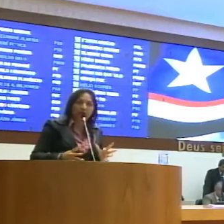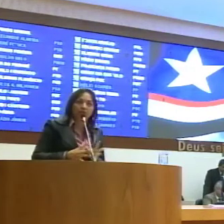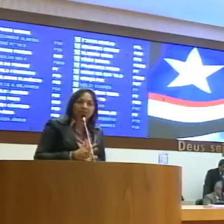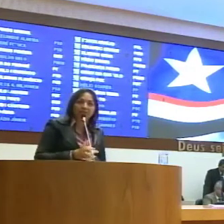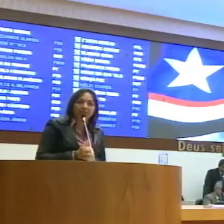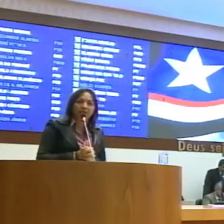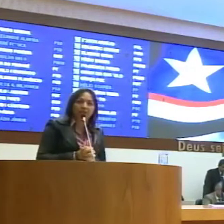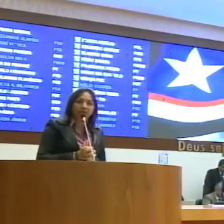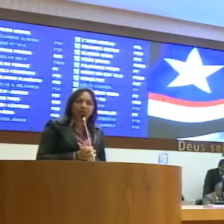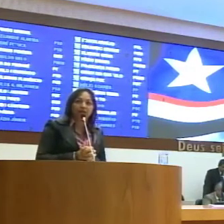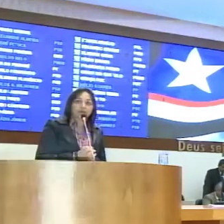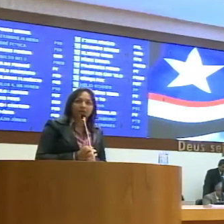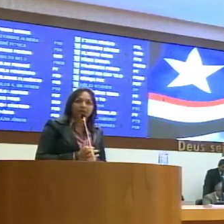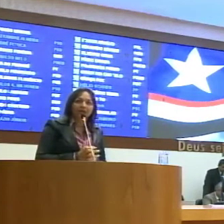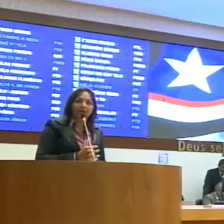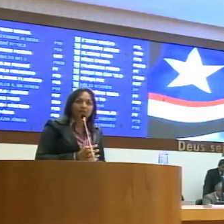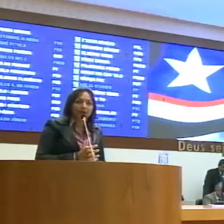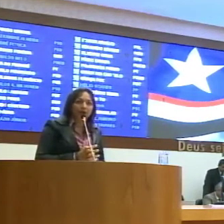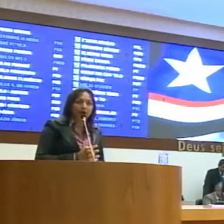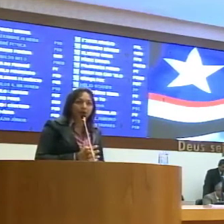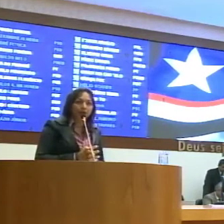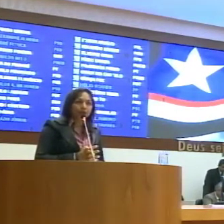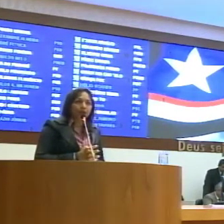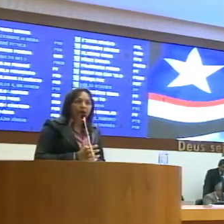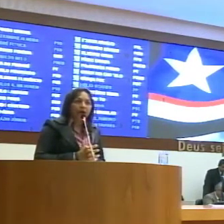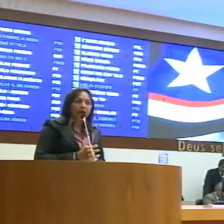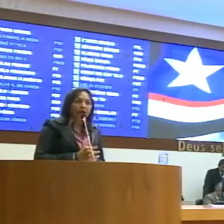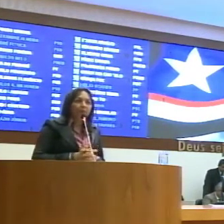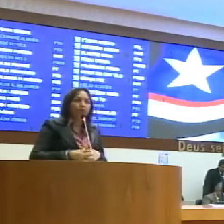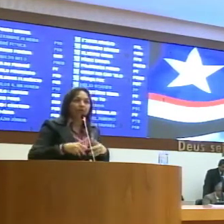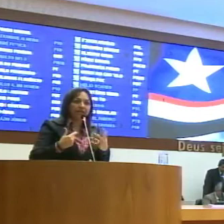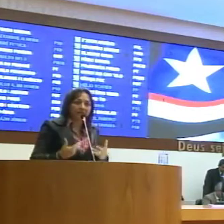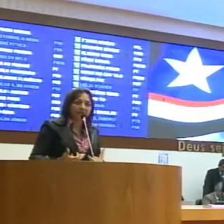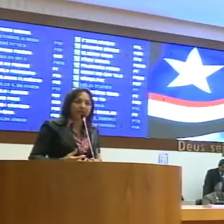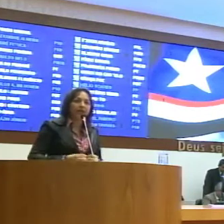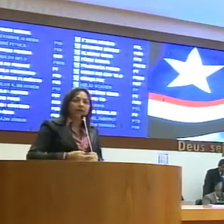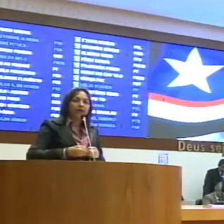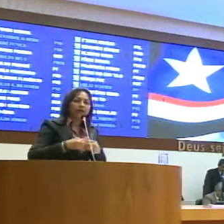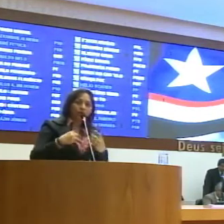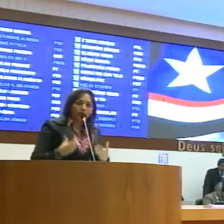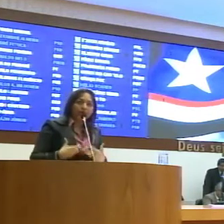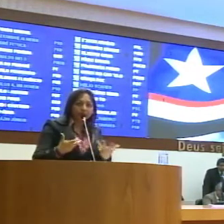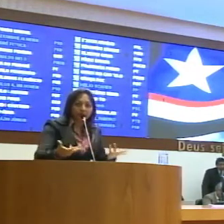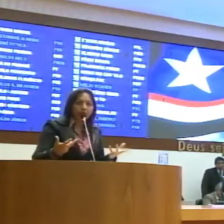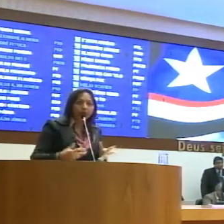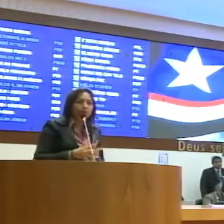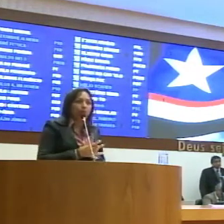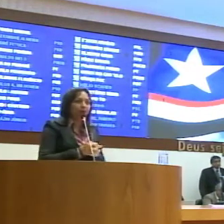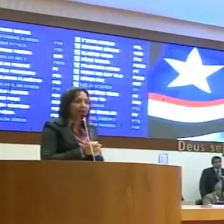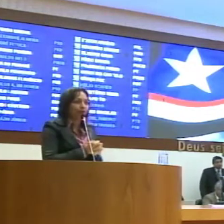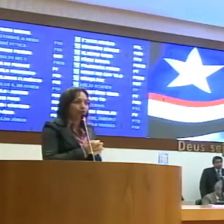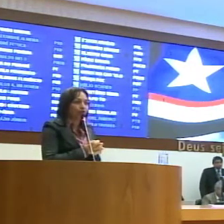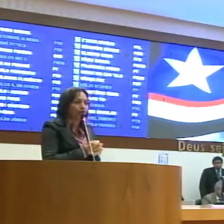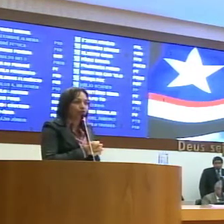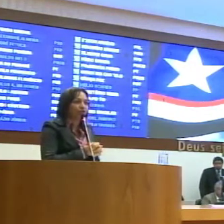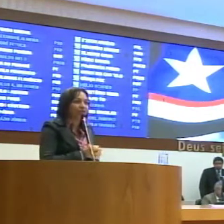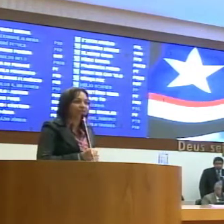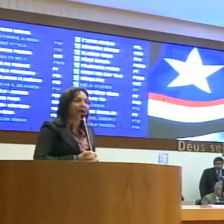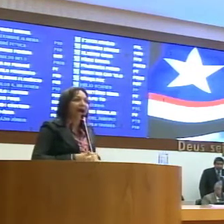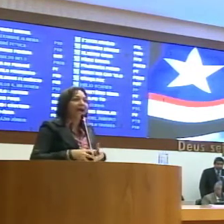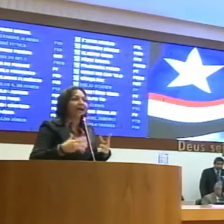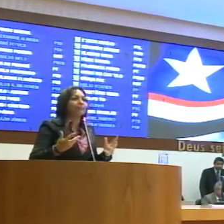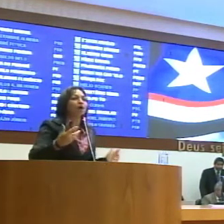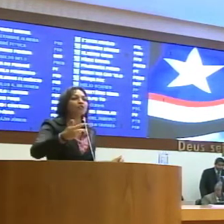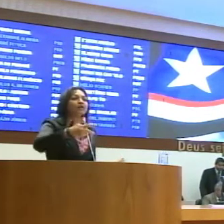acontecido aqui no estado do Maranhão, a polícia, naturalmente acompanhada pelo